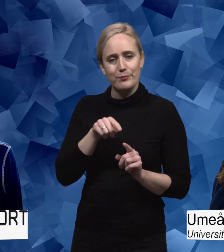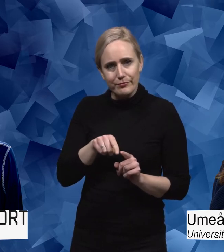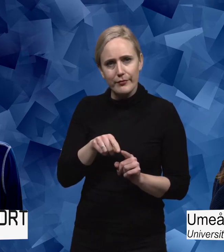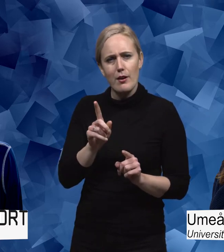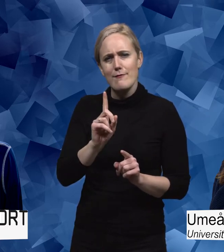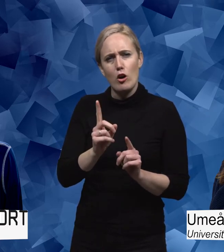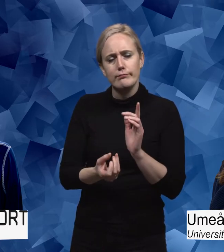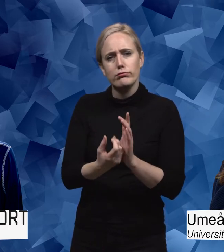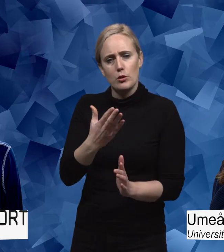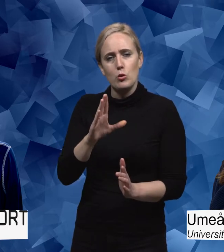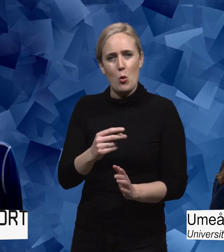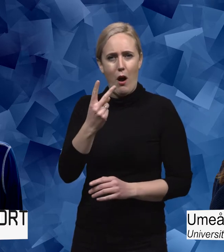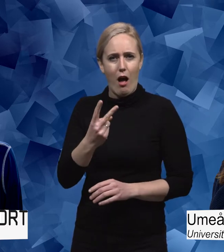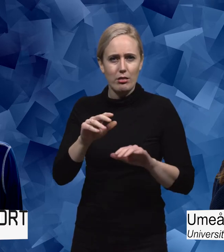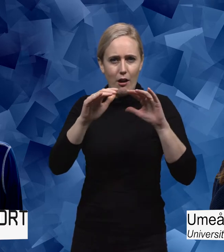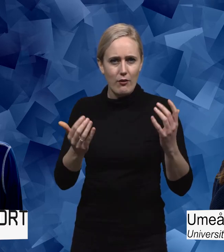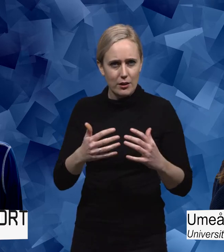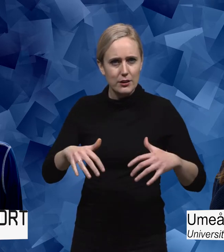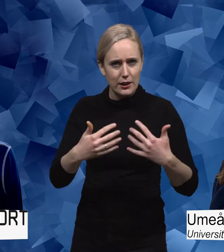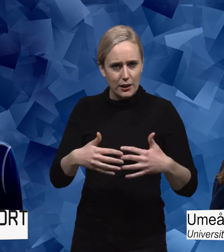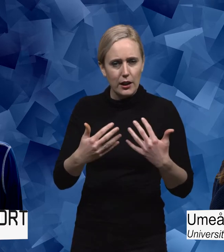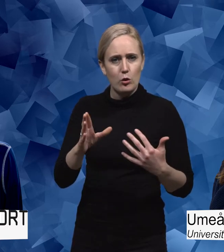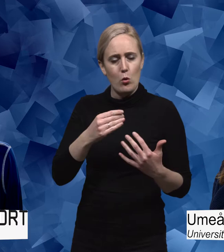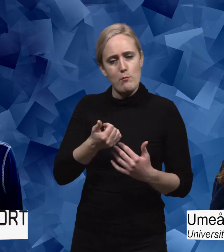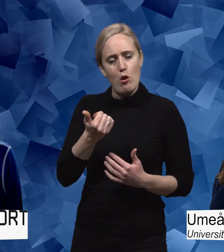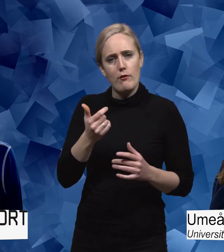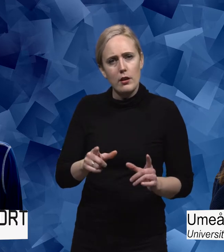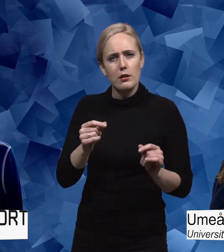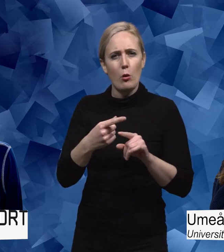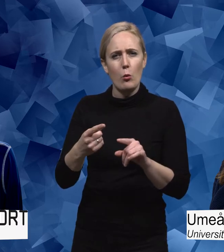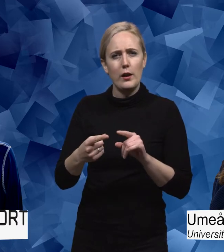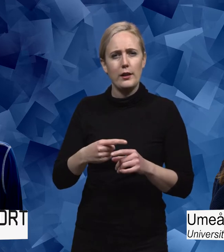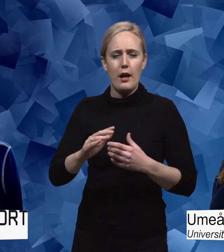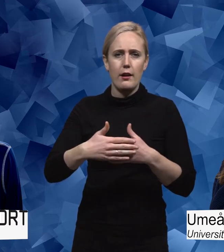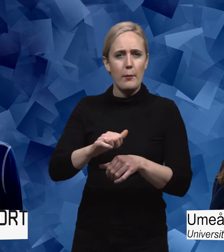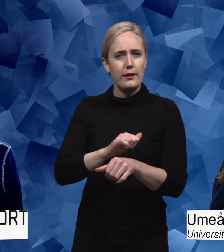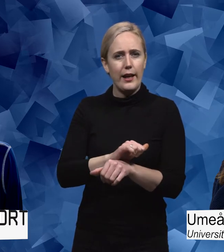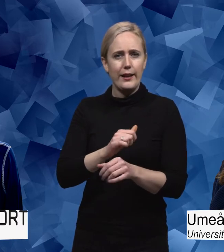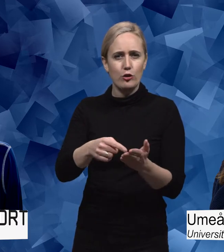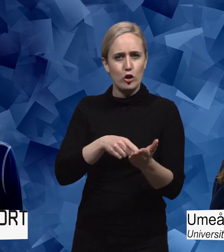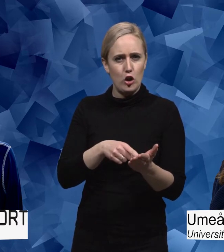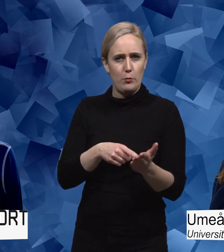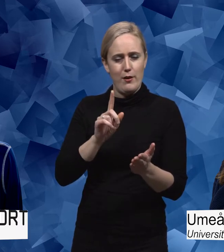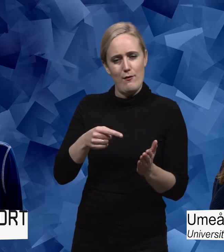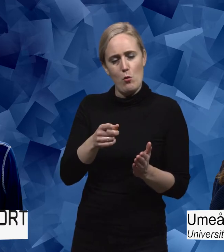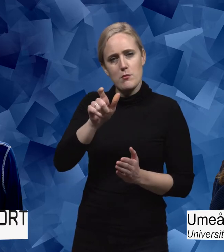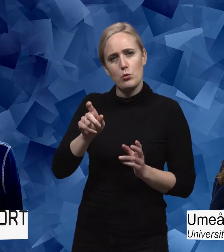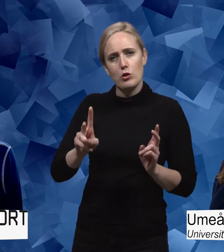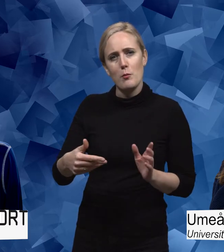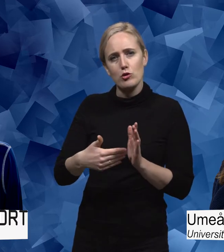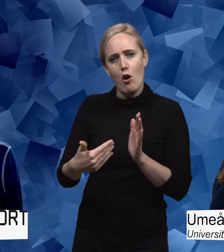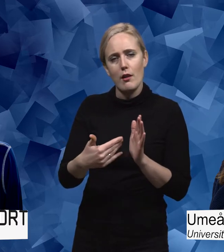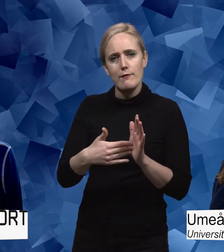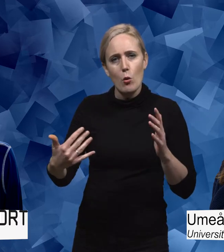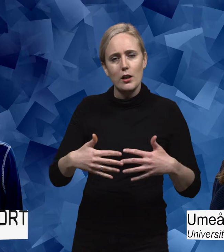ju som ett svar efter andra världskriget och man behövde hitta olika rehabiliteringsformer för krigsskadade. Och de flesta som då